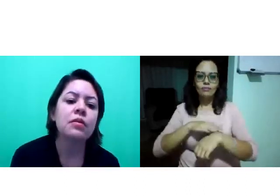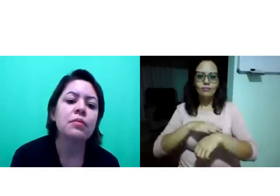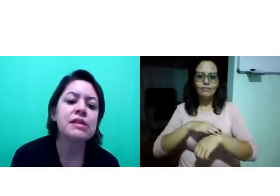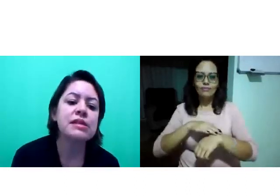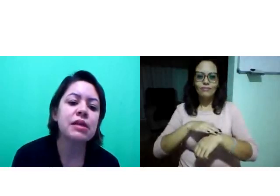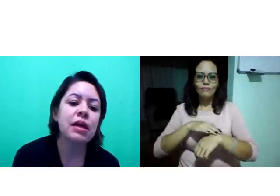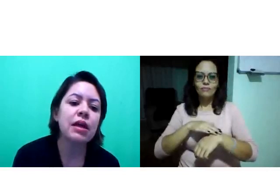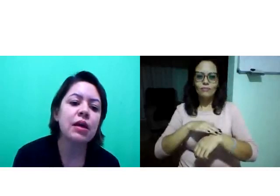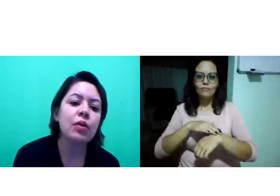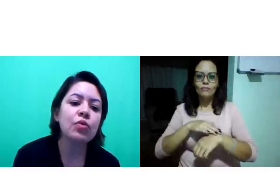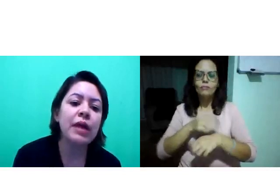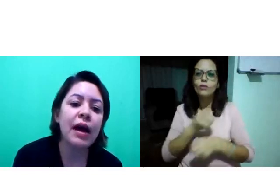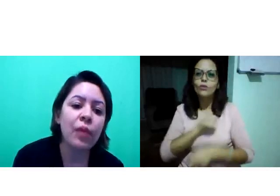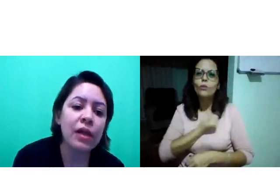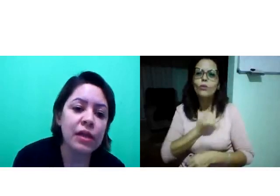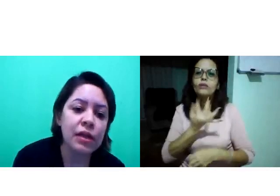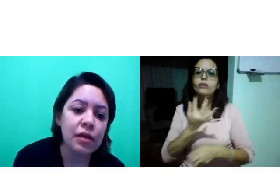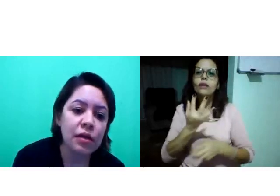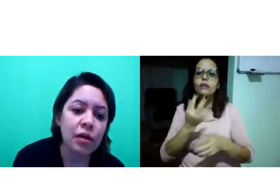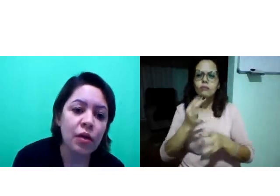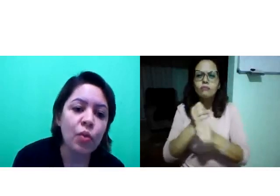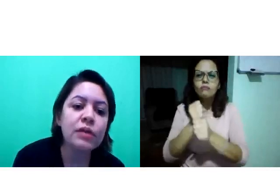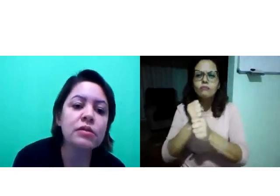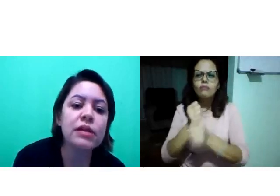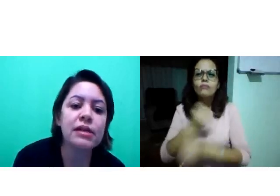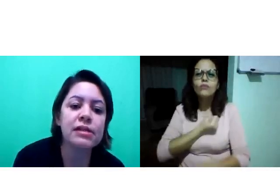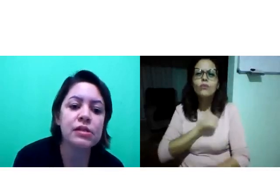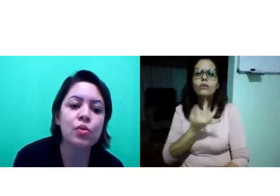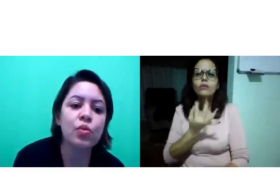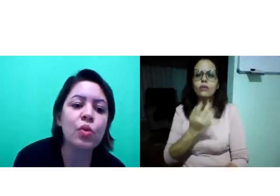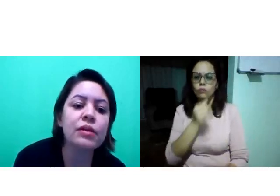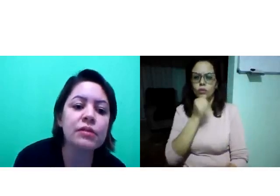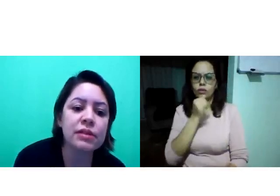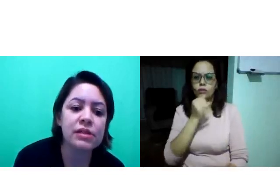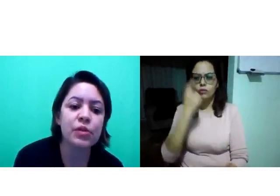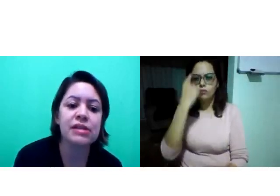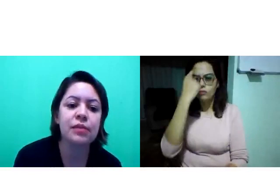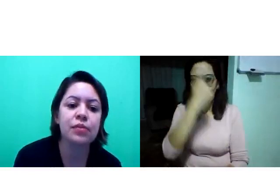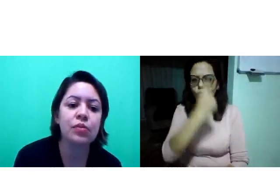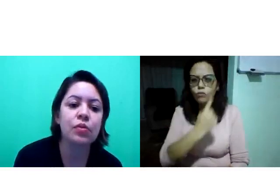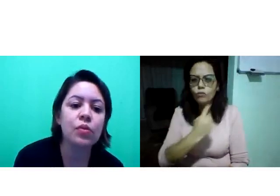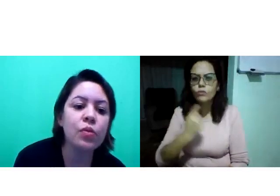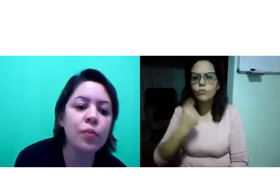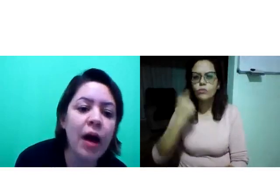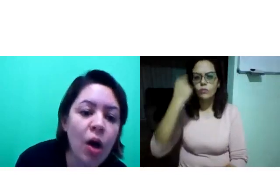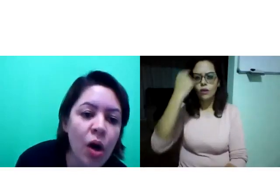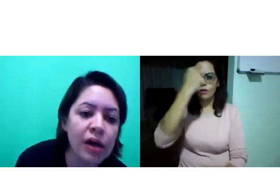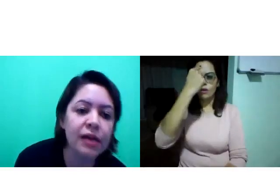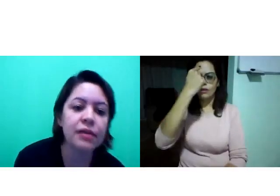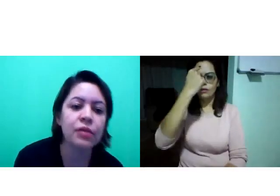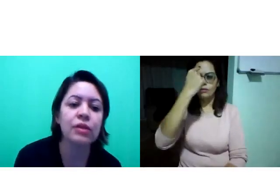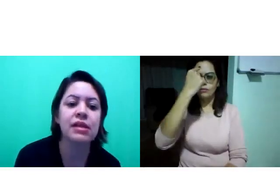Mas, assim, o numeral ali, quantas, quantas, por exemplo, uma